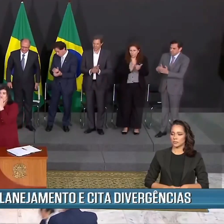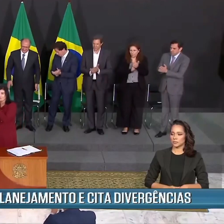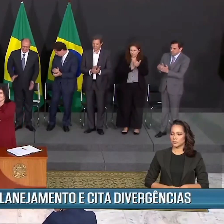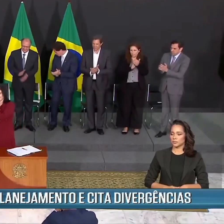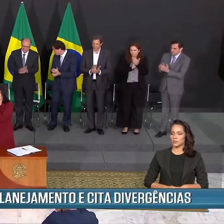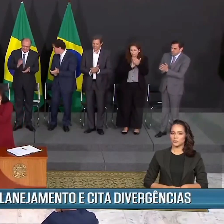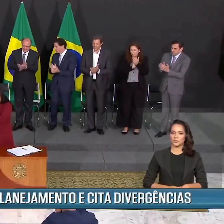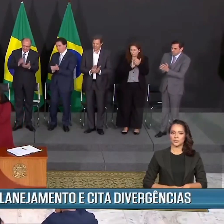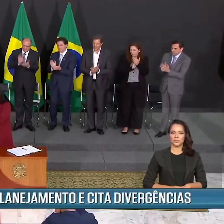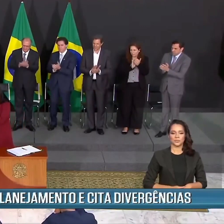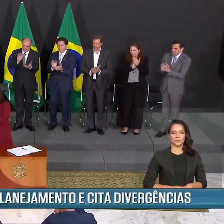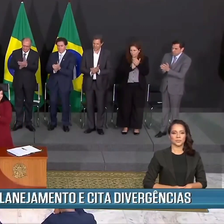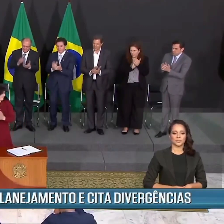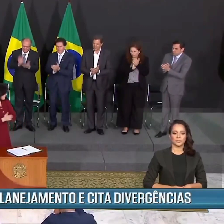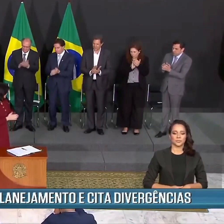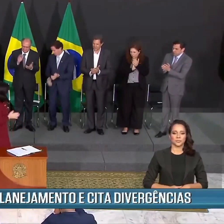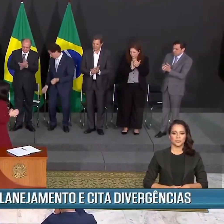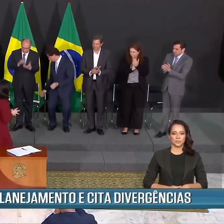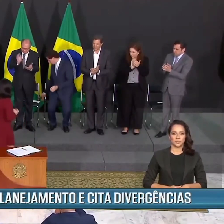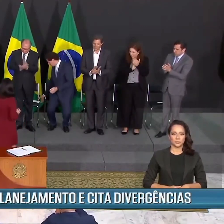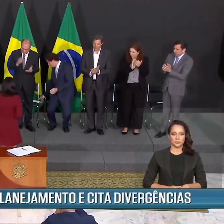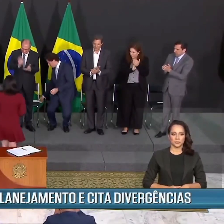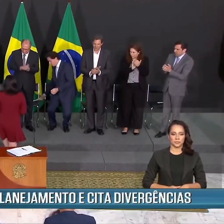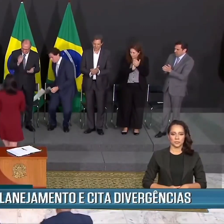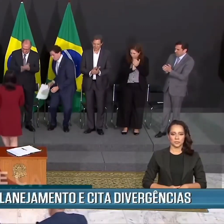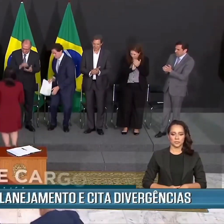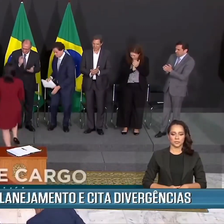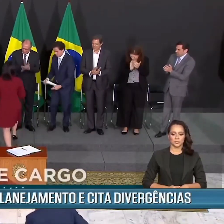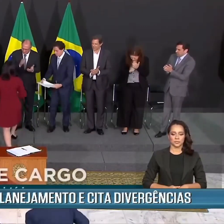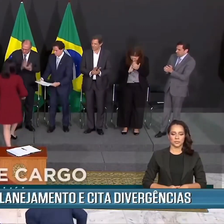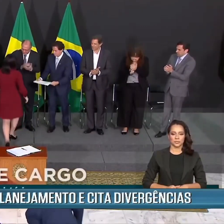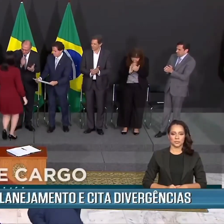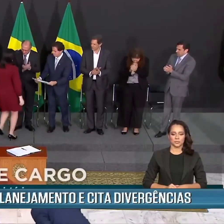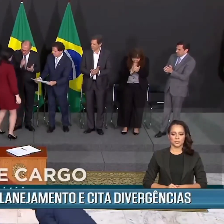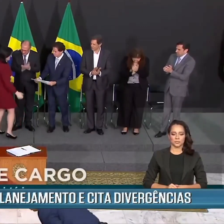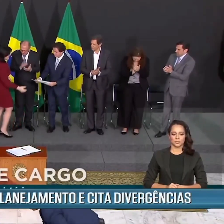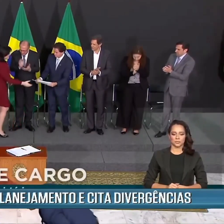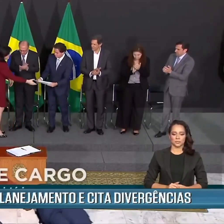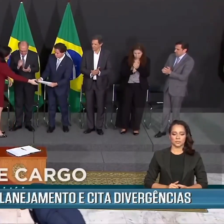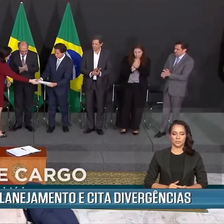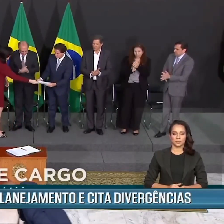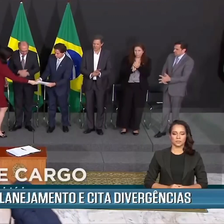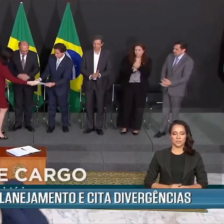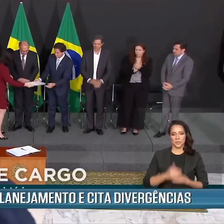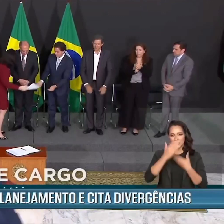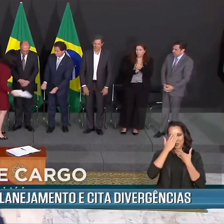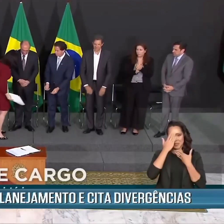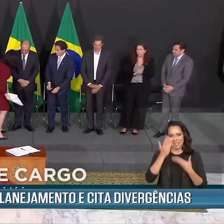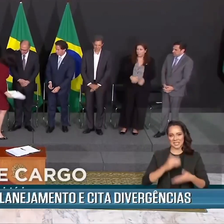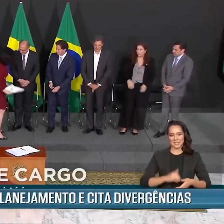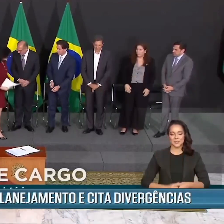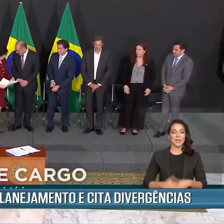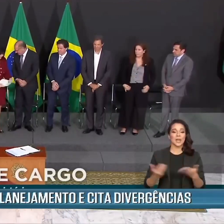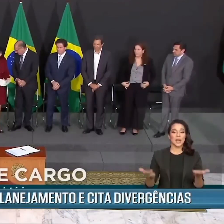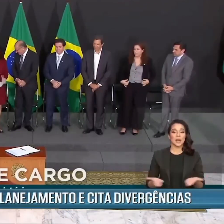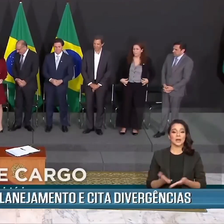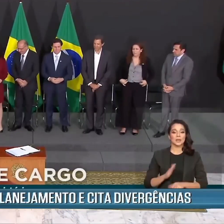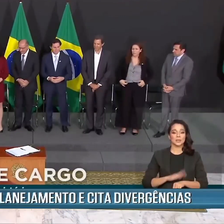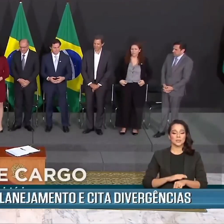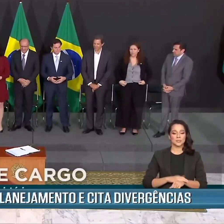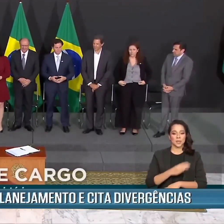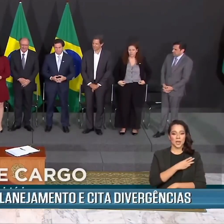planejamento, a MD Bista também ficará à frente das duas instituições importantes para o governo. O Instituto